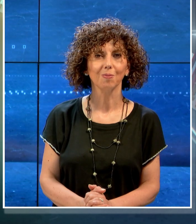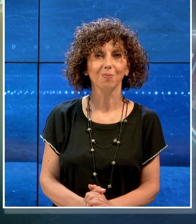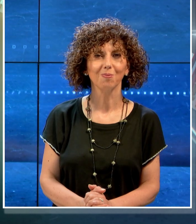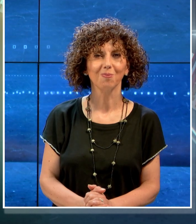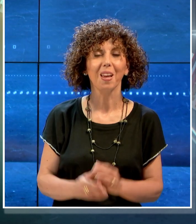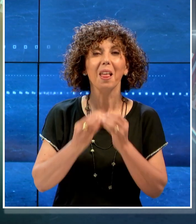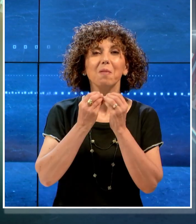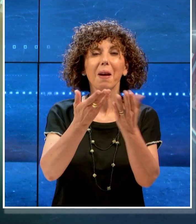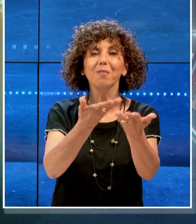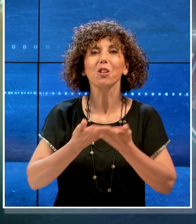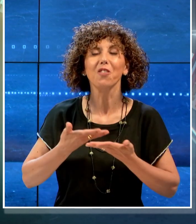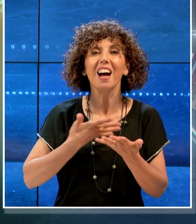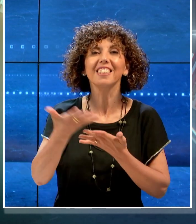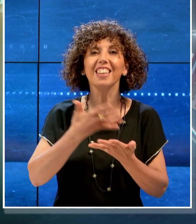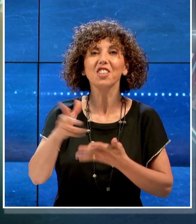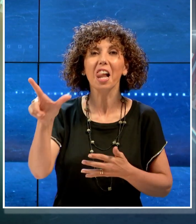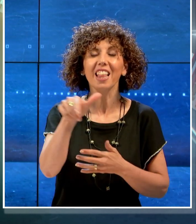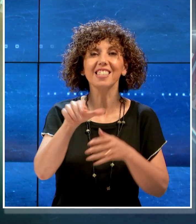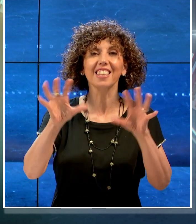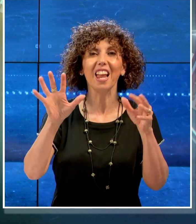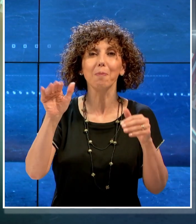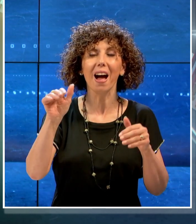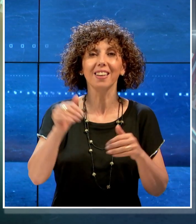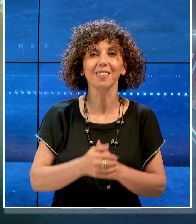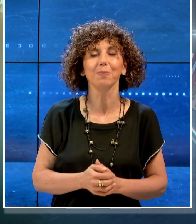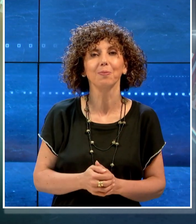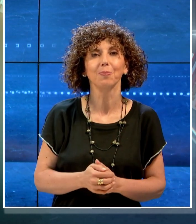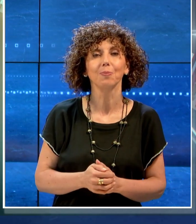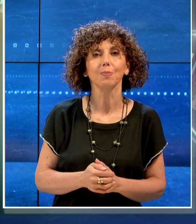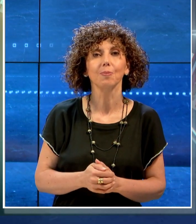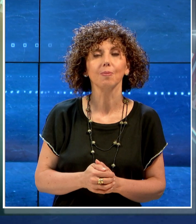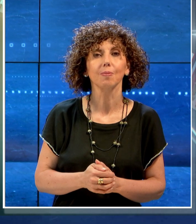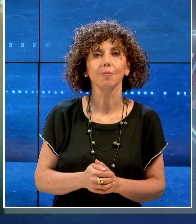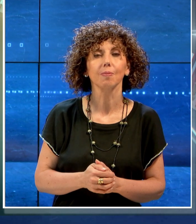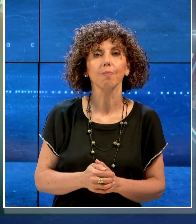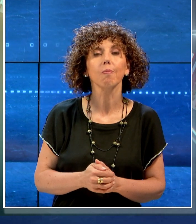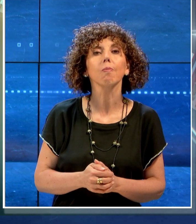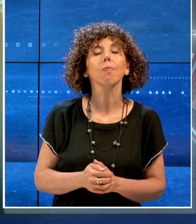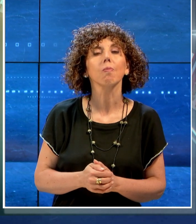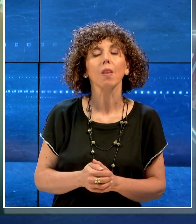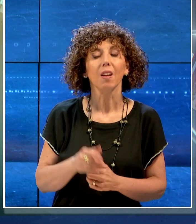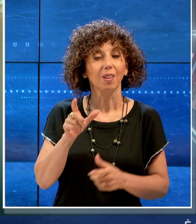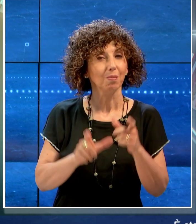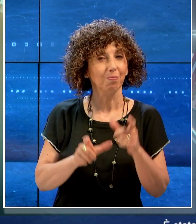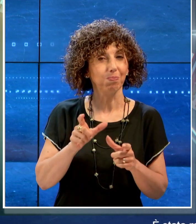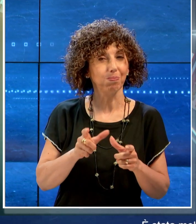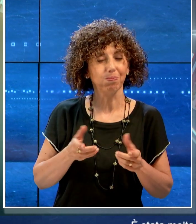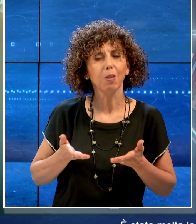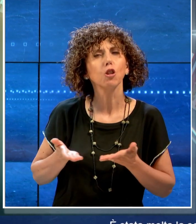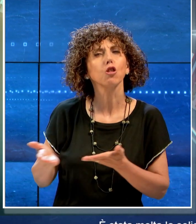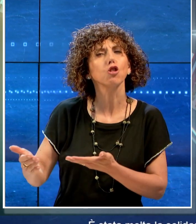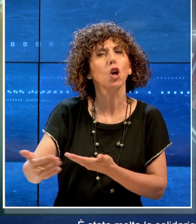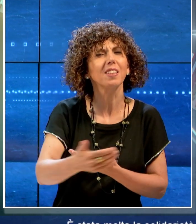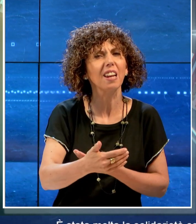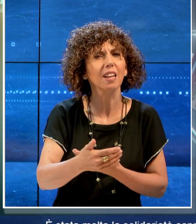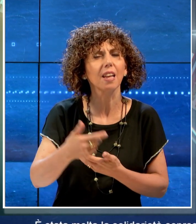Ben trovati con il TgLIS di Telebari. È stata molta la solidarietà espressa per il